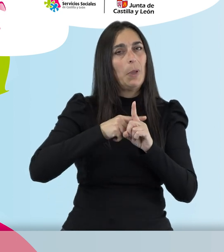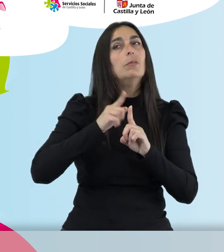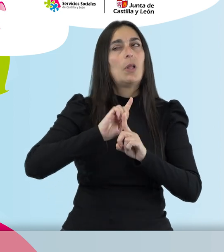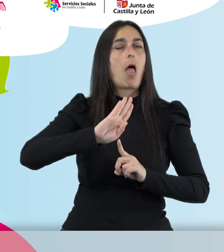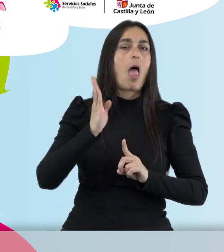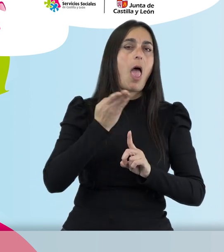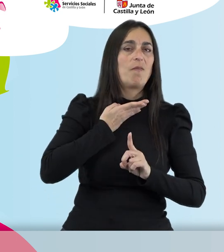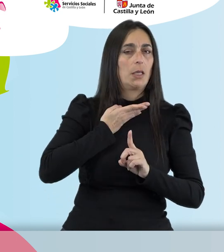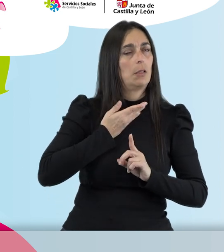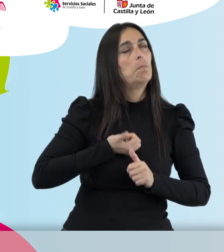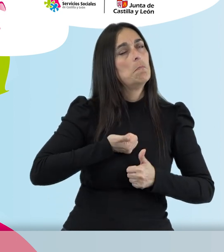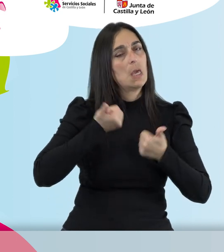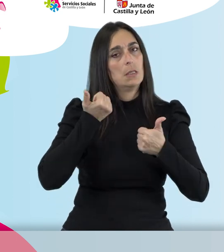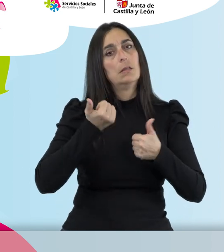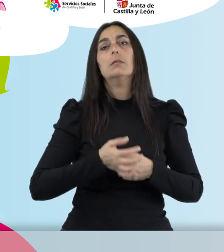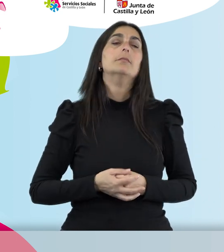en mayor medida.